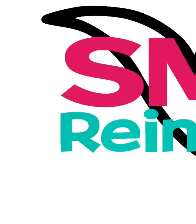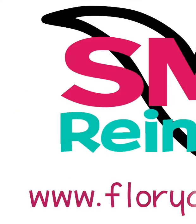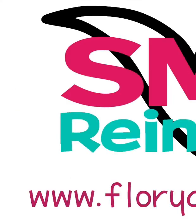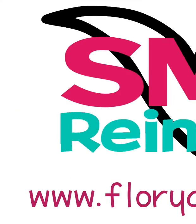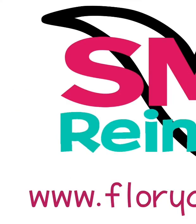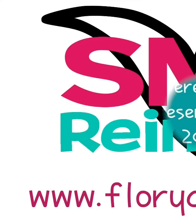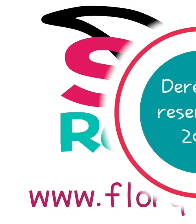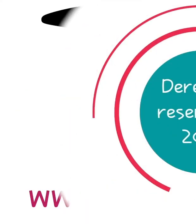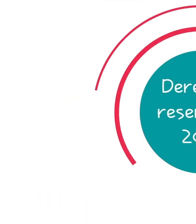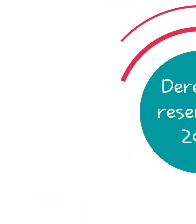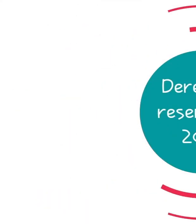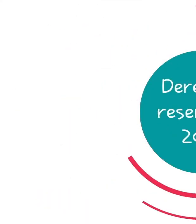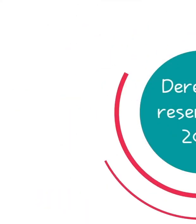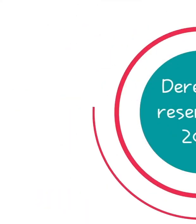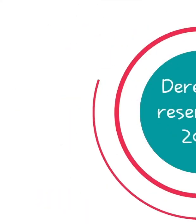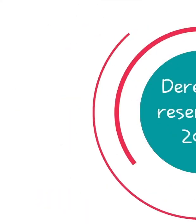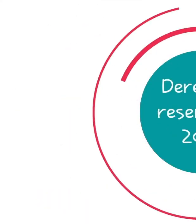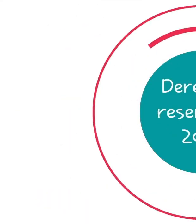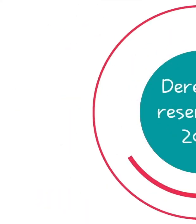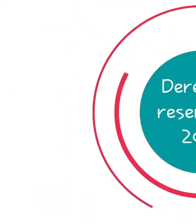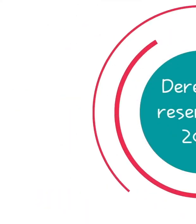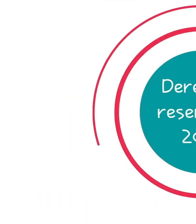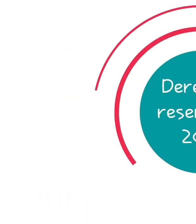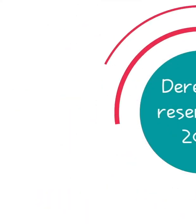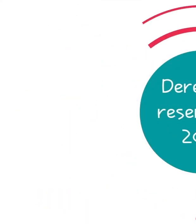Floricanto Amén.